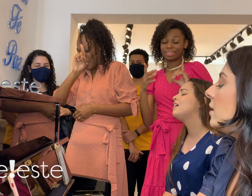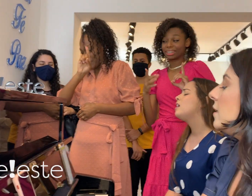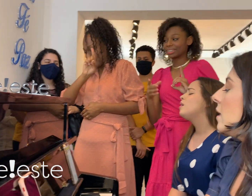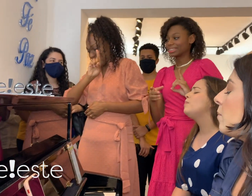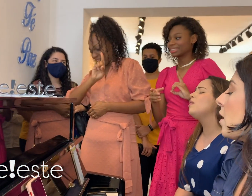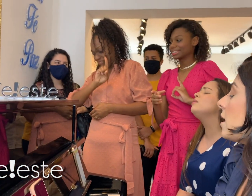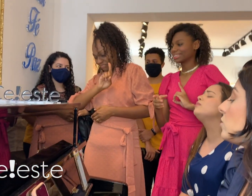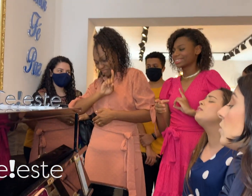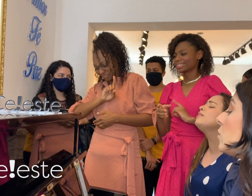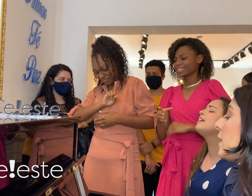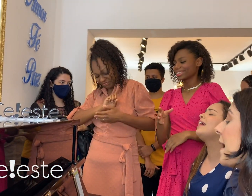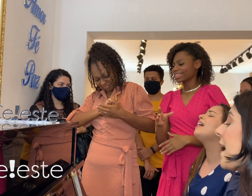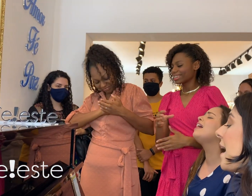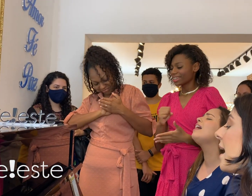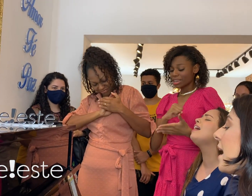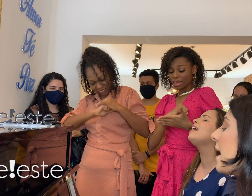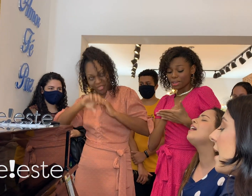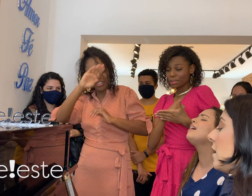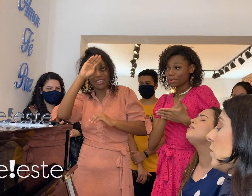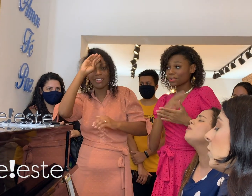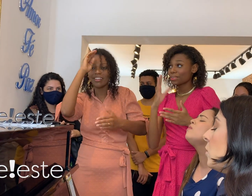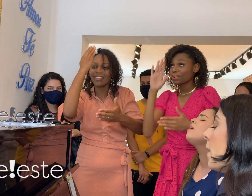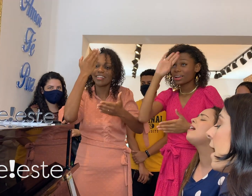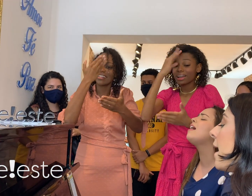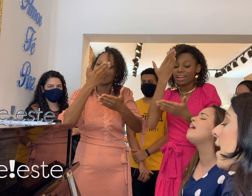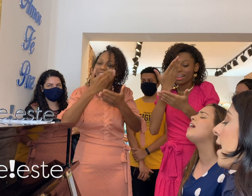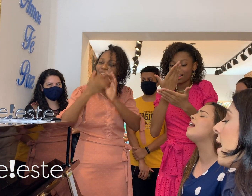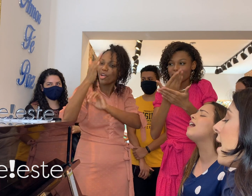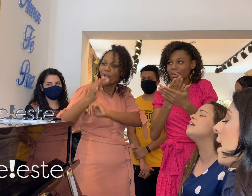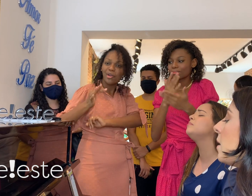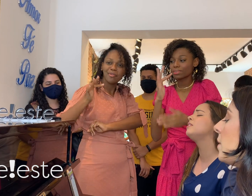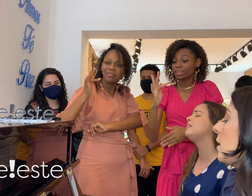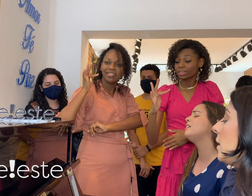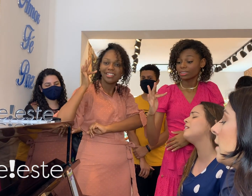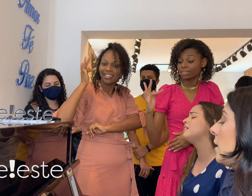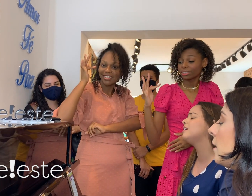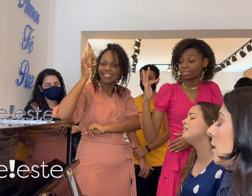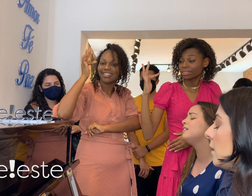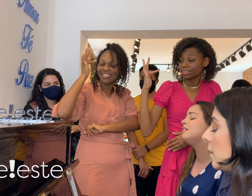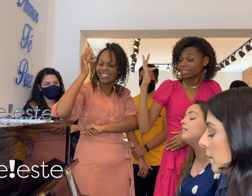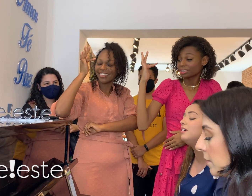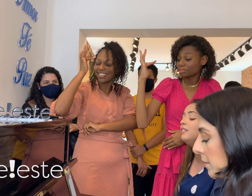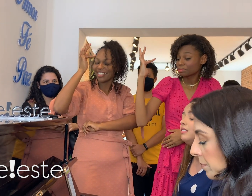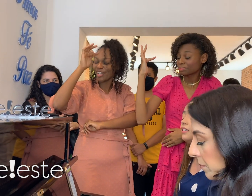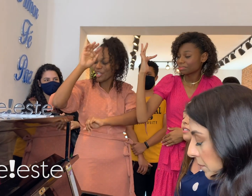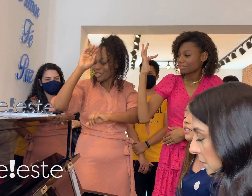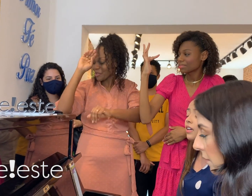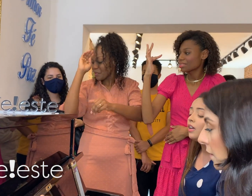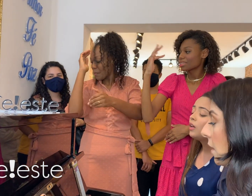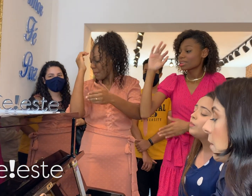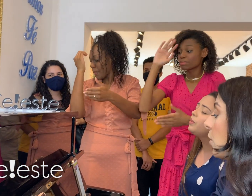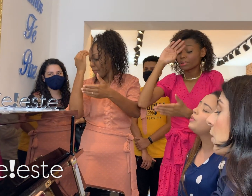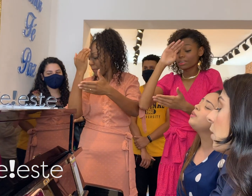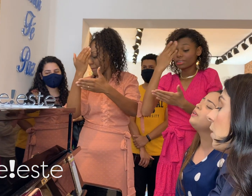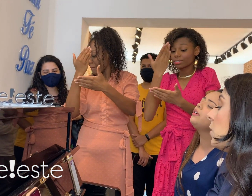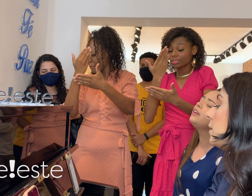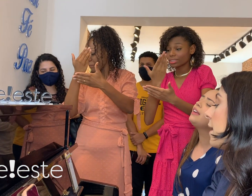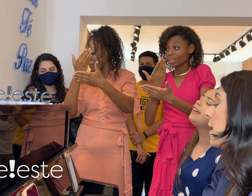posso crer no amanhã Porque